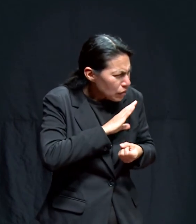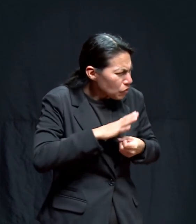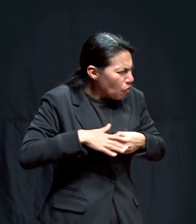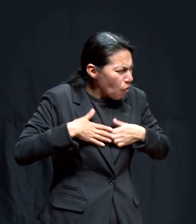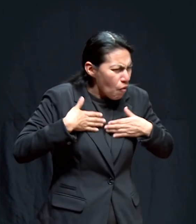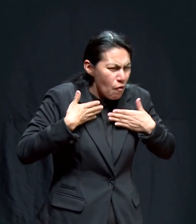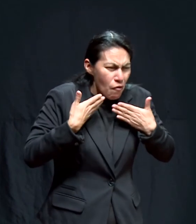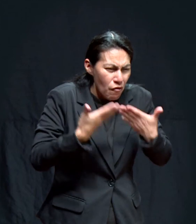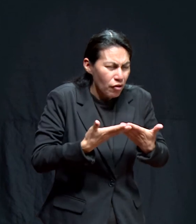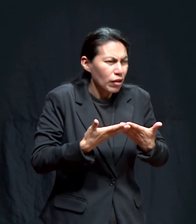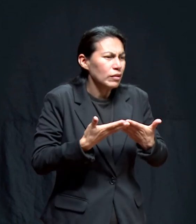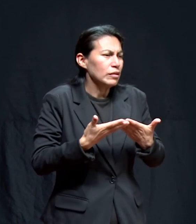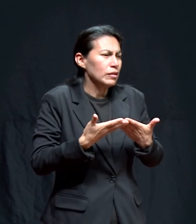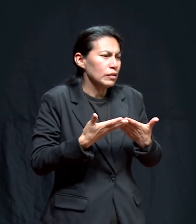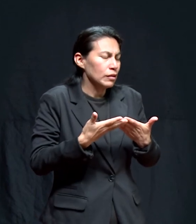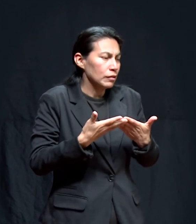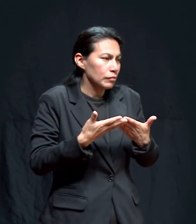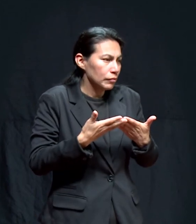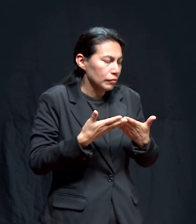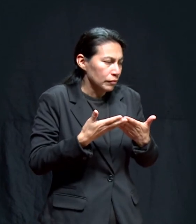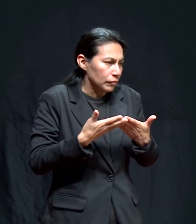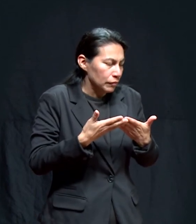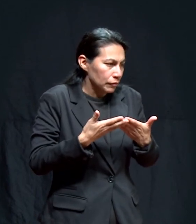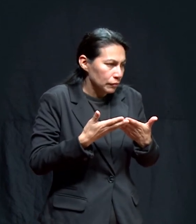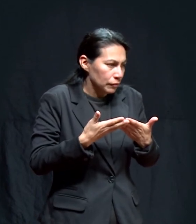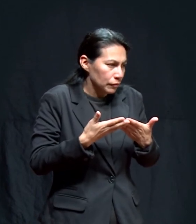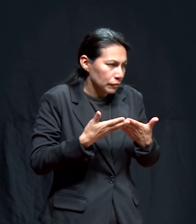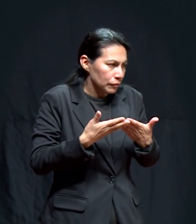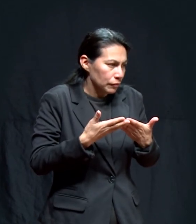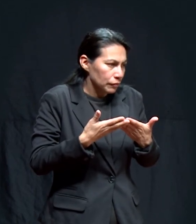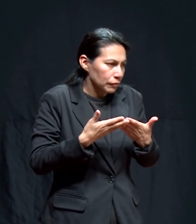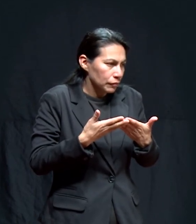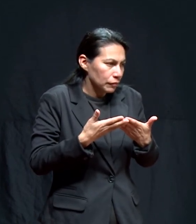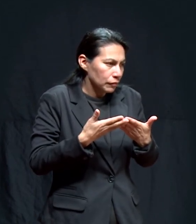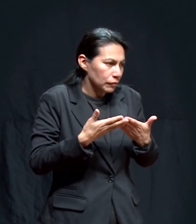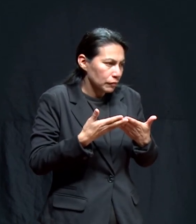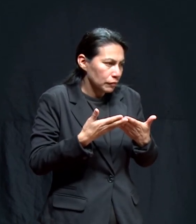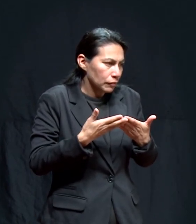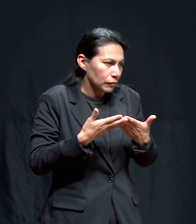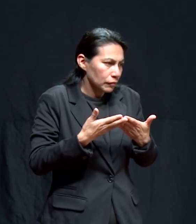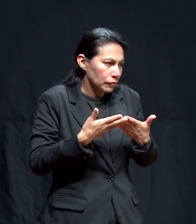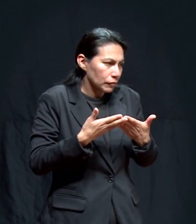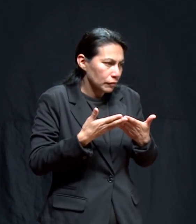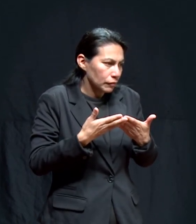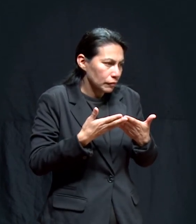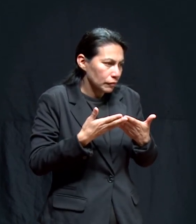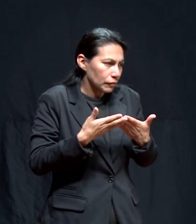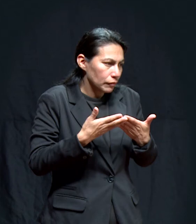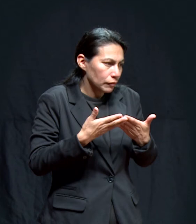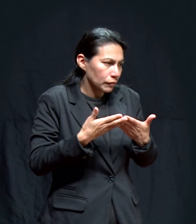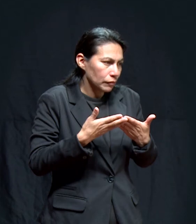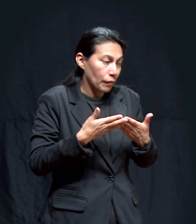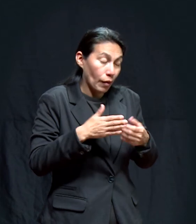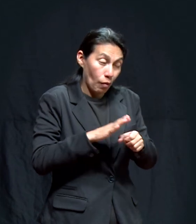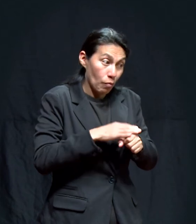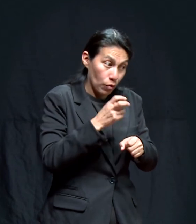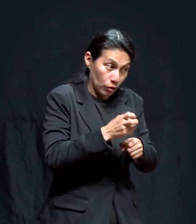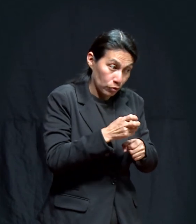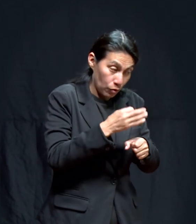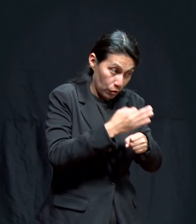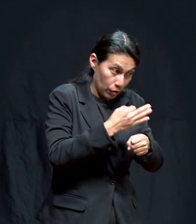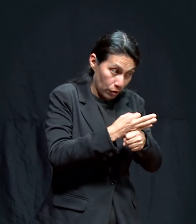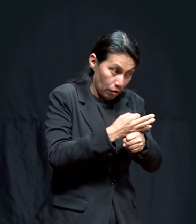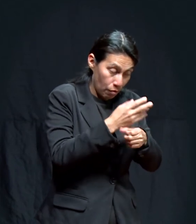de la confianza, la correspondencia a esa confianza que tenemos en Él. Por eso, en este